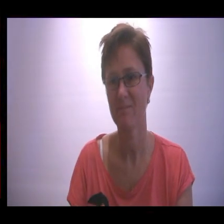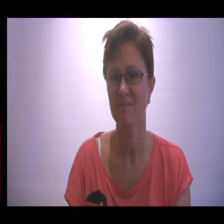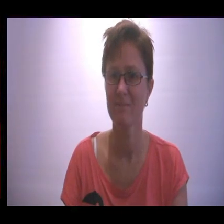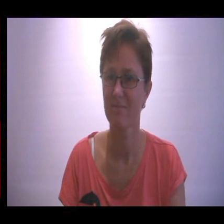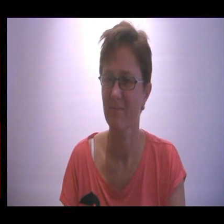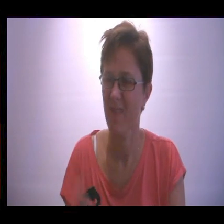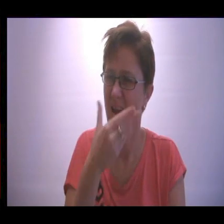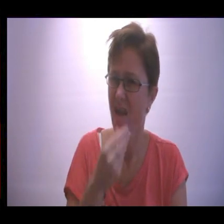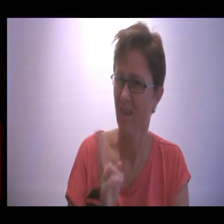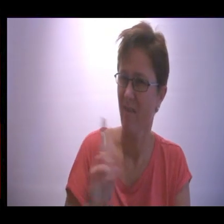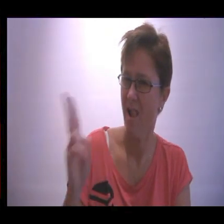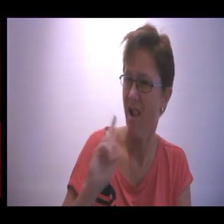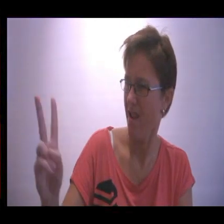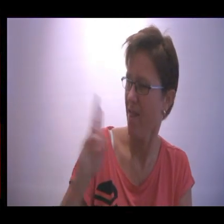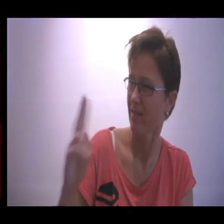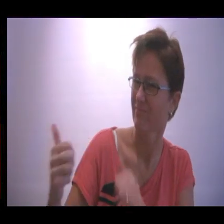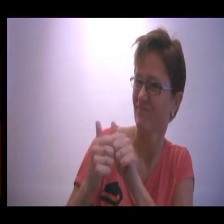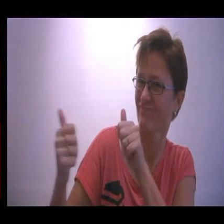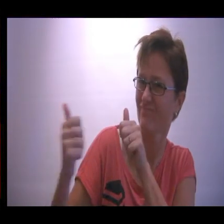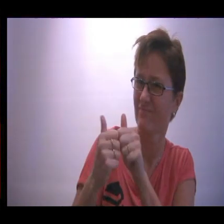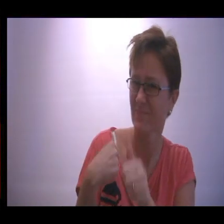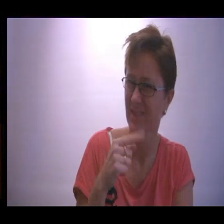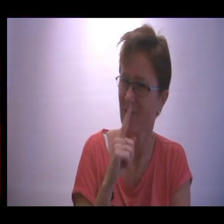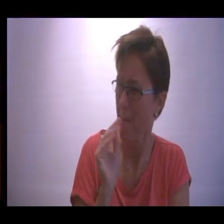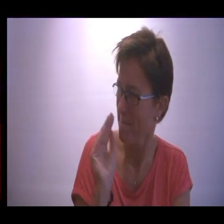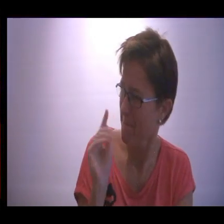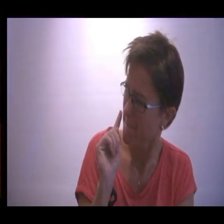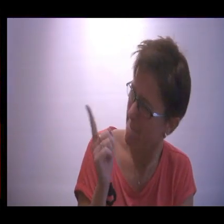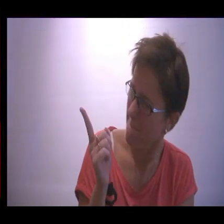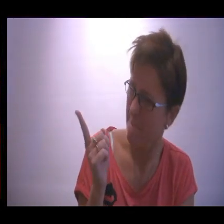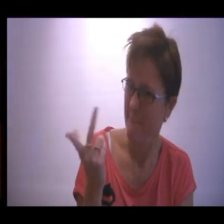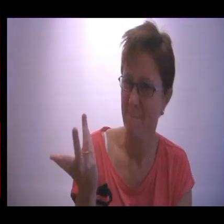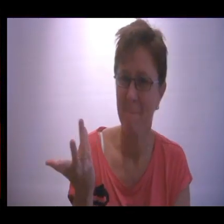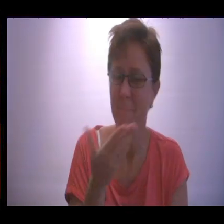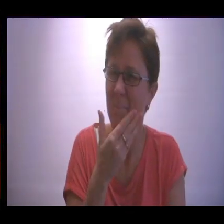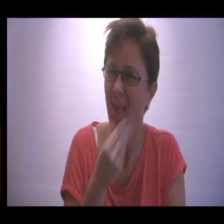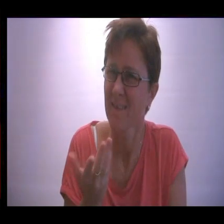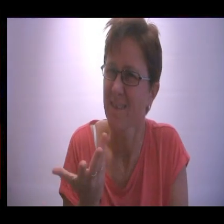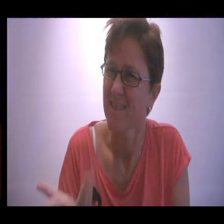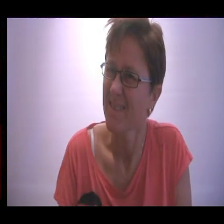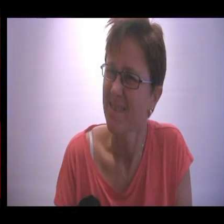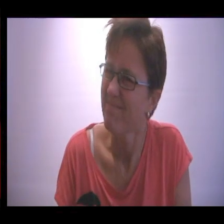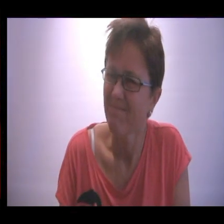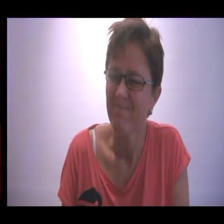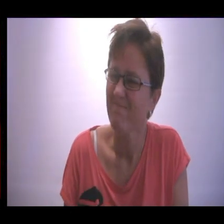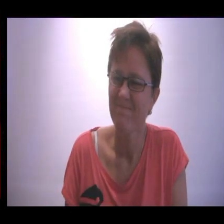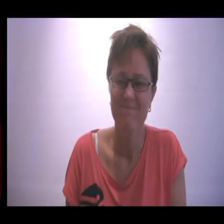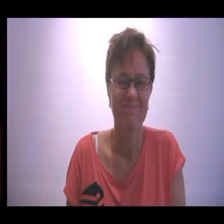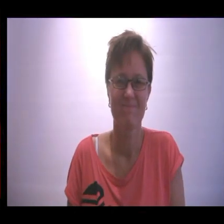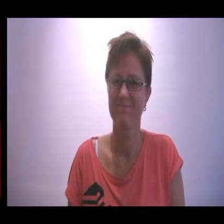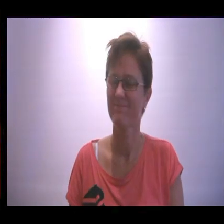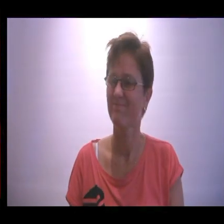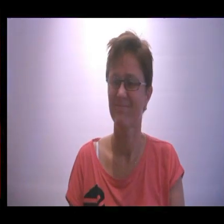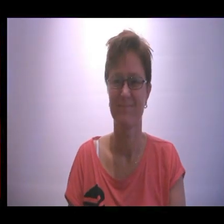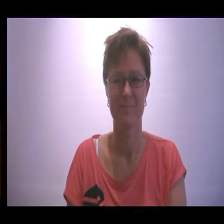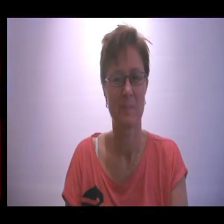Het lijkt op je al jarenlang En een deel uitmaakt En mij Terwijl ik nog niet eens zo lang